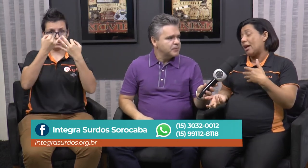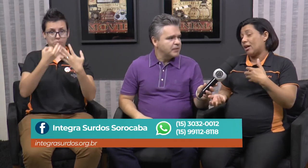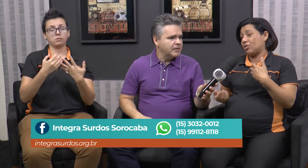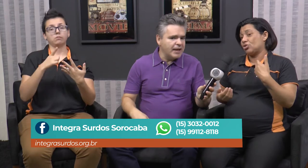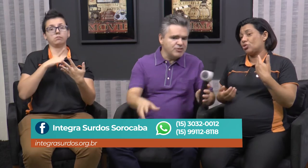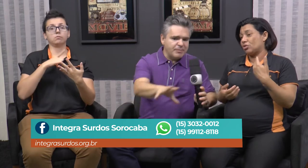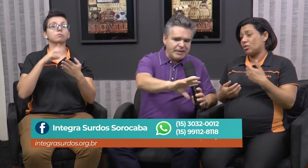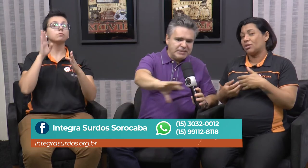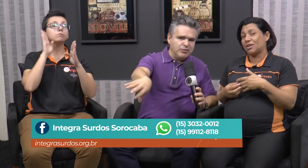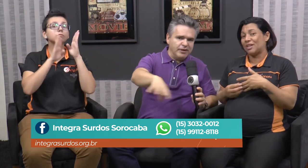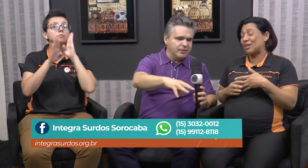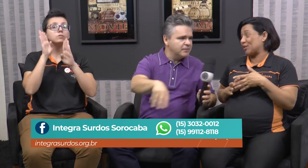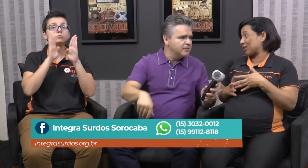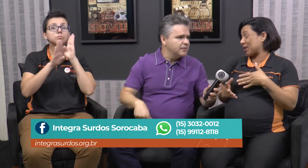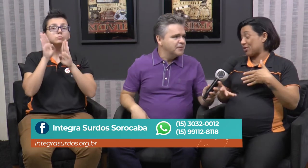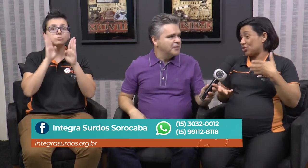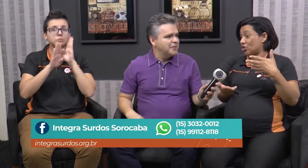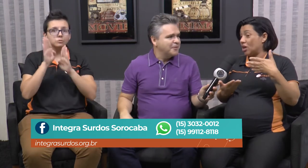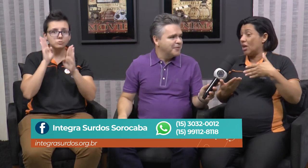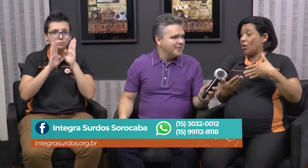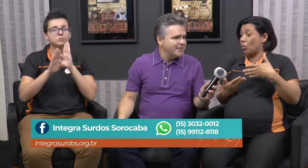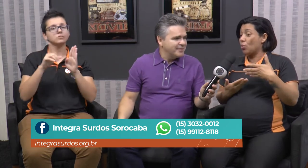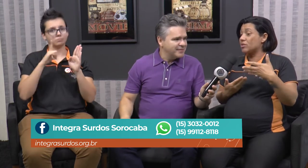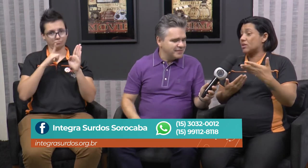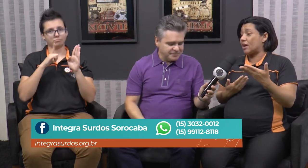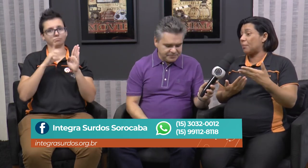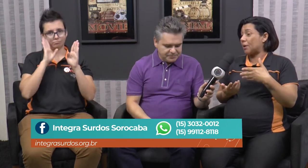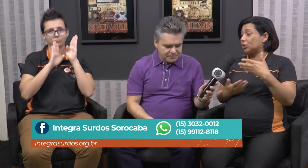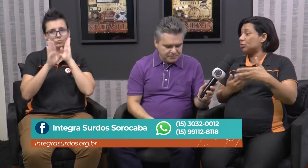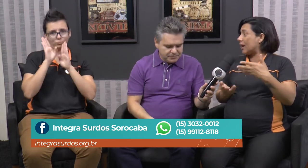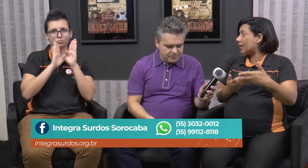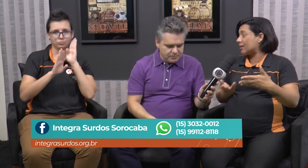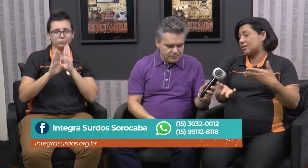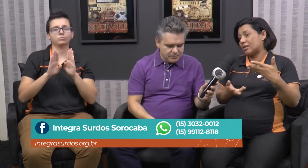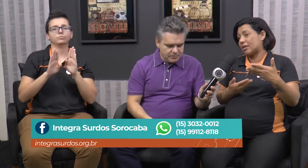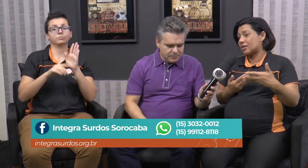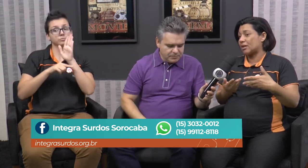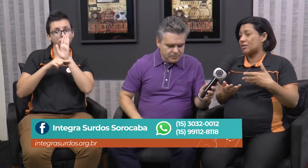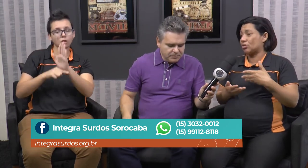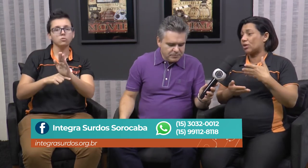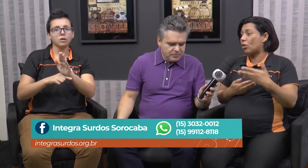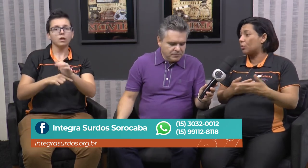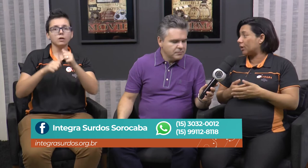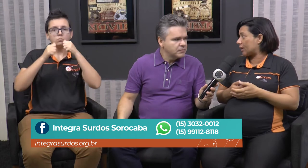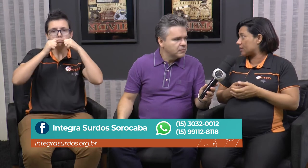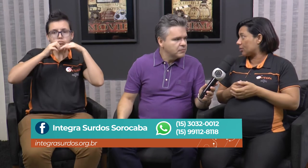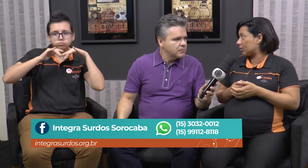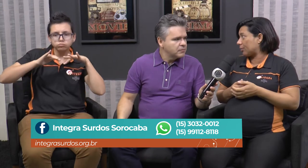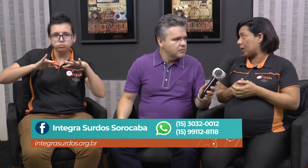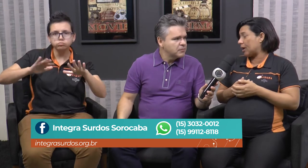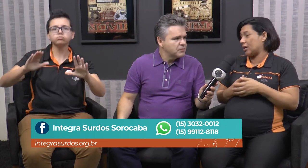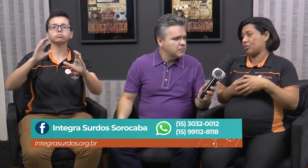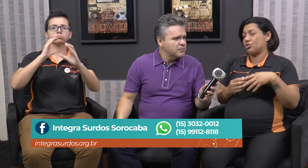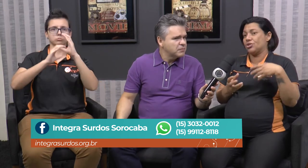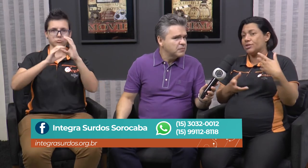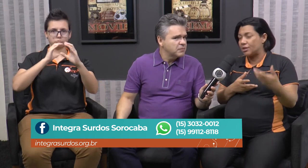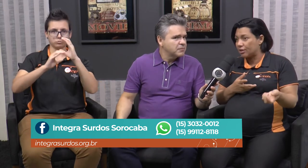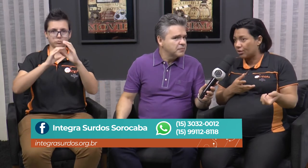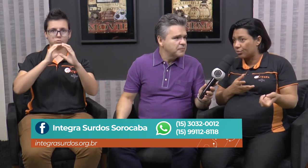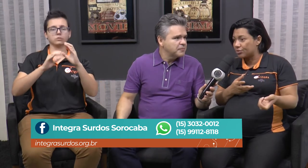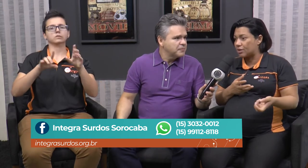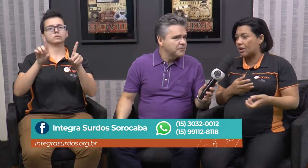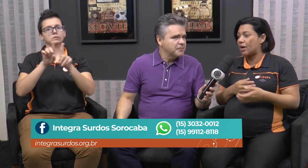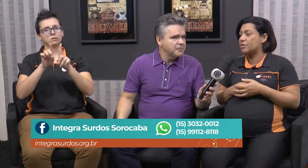até... Tá aí, já aparecendo aí, ó. Isso, até a gente usa ela pra ajudar nessa questão da comunicação também, que a gente